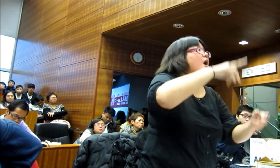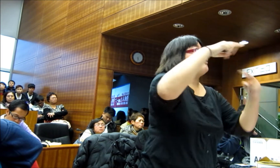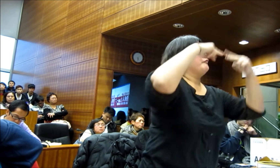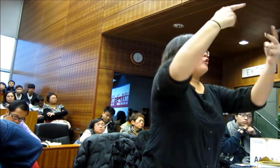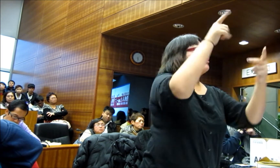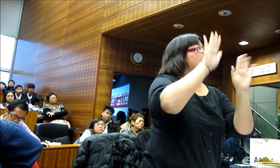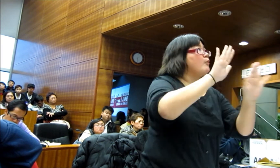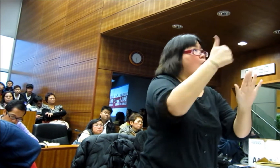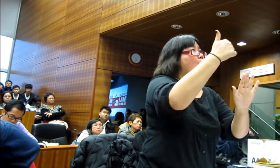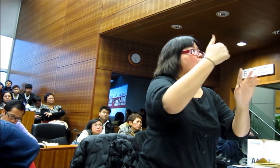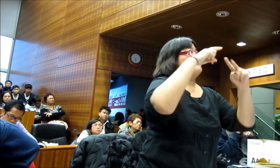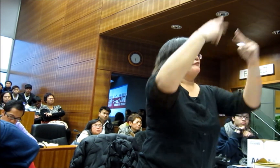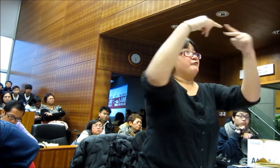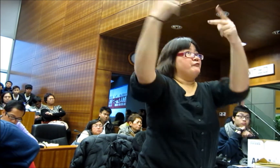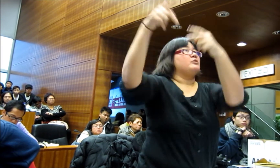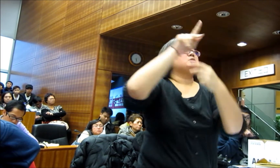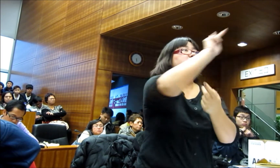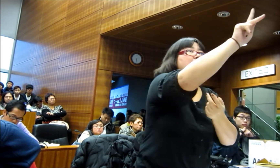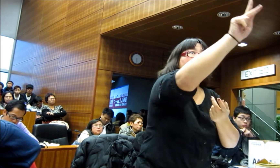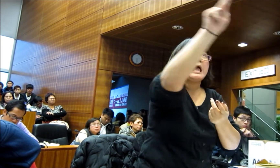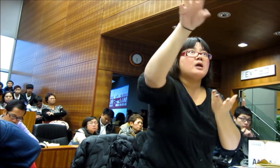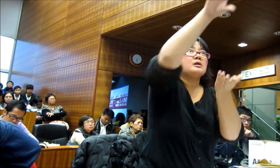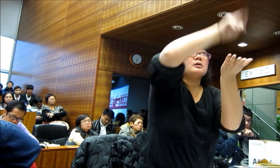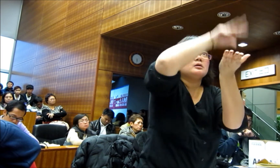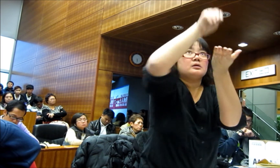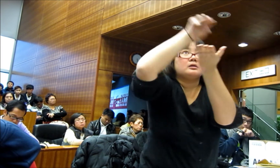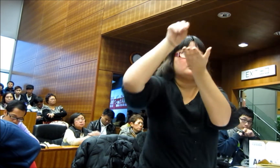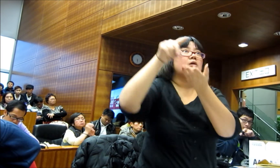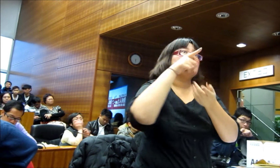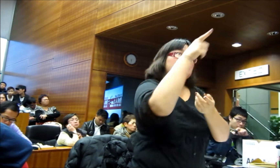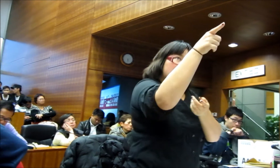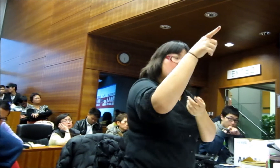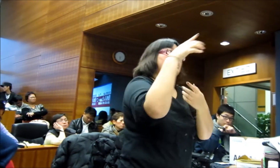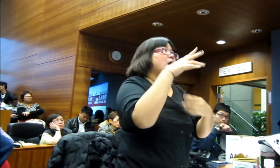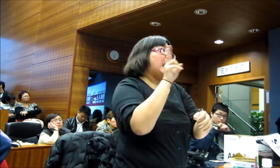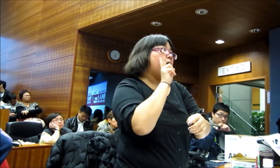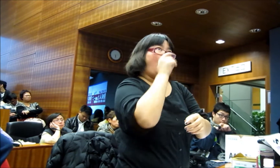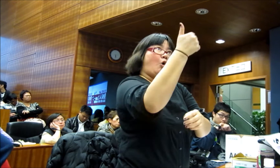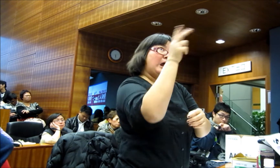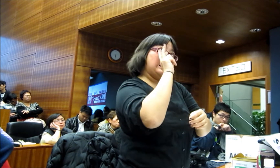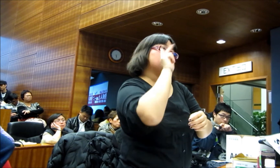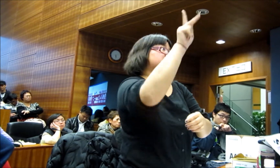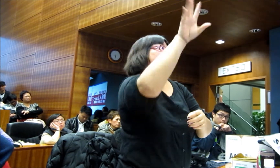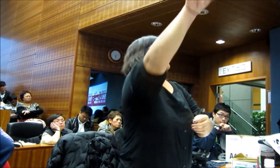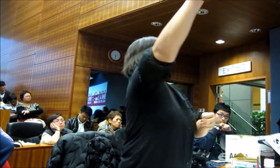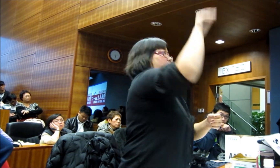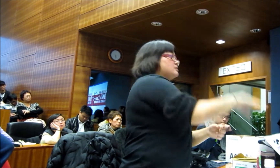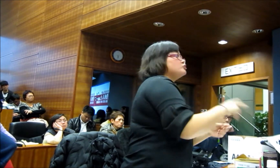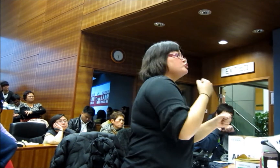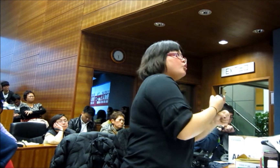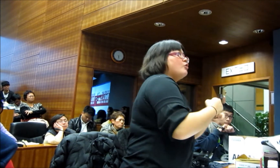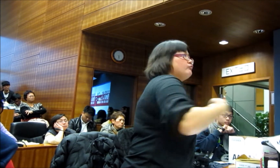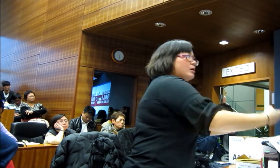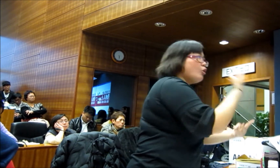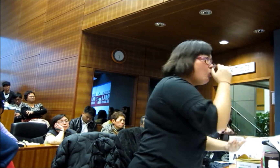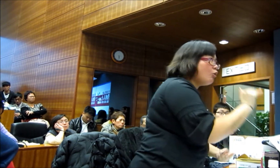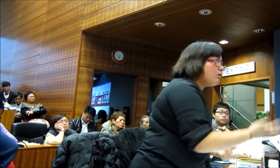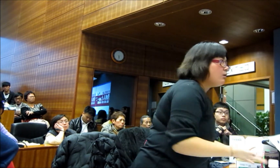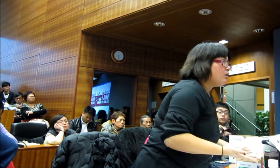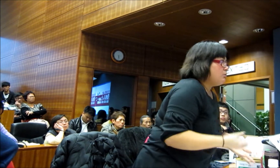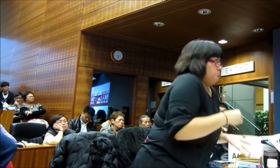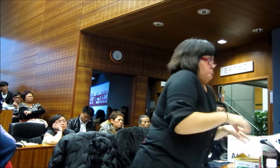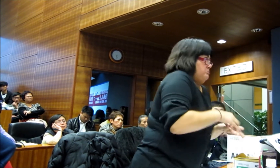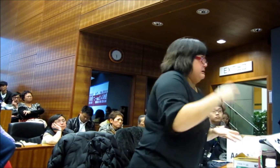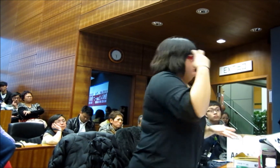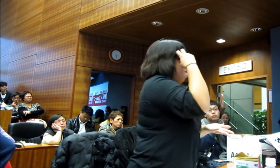國可以做得有好的經驗可以借鏡可以看看別人怎樣發展可以參考別人的方法在香港